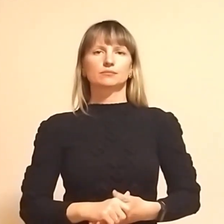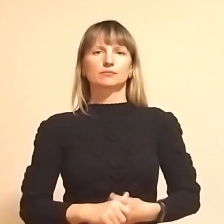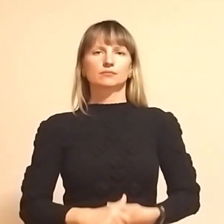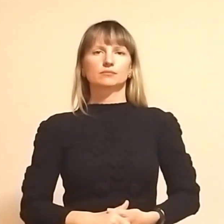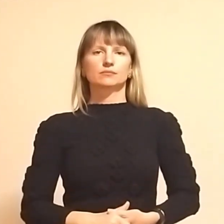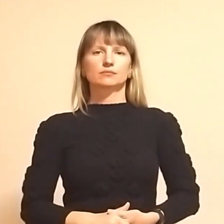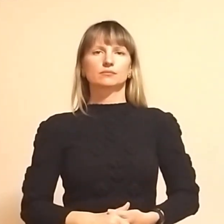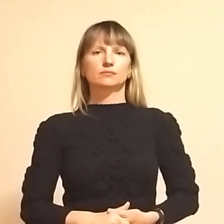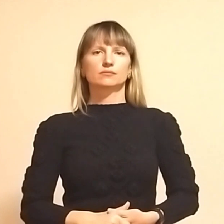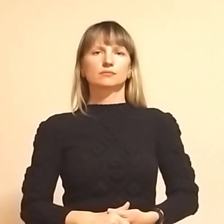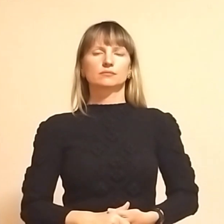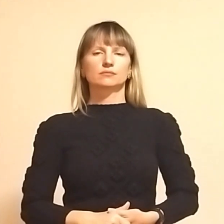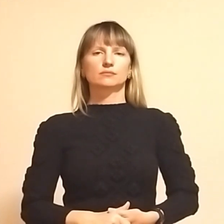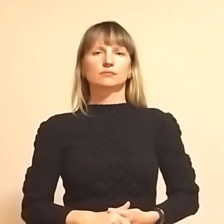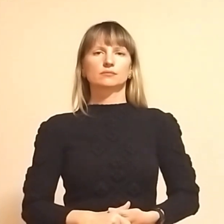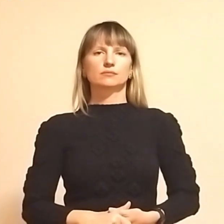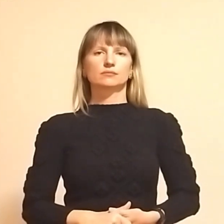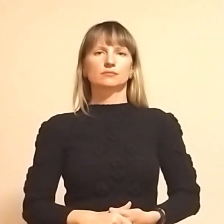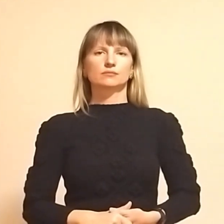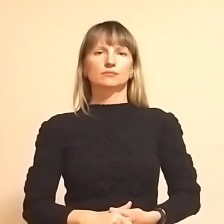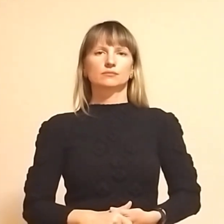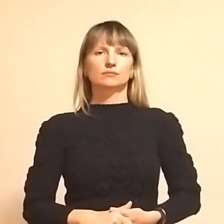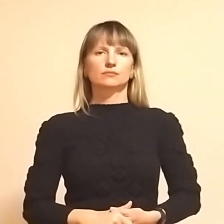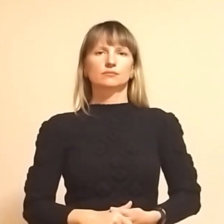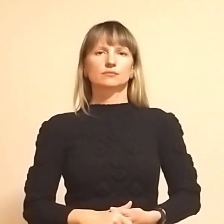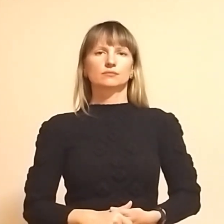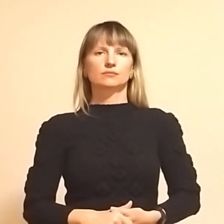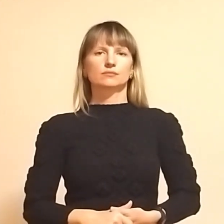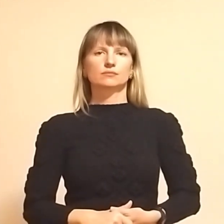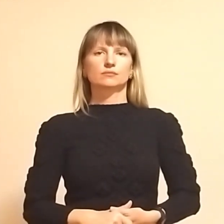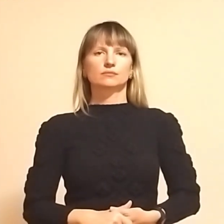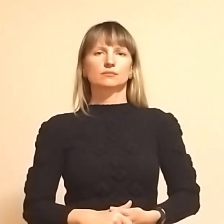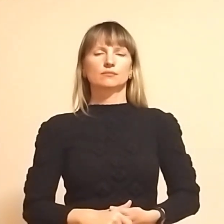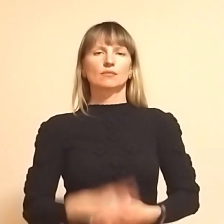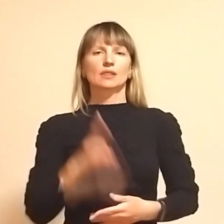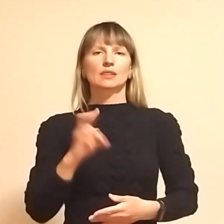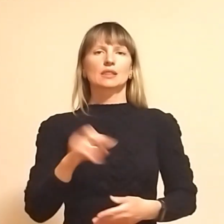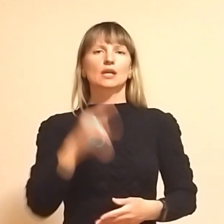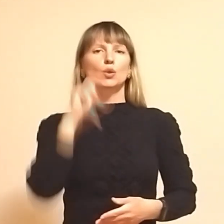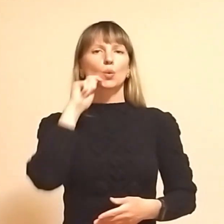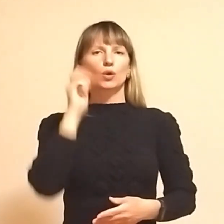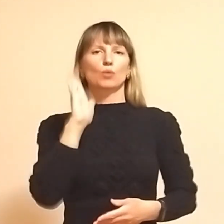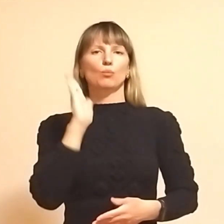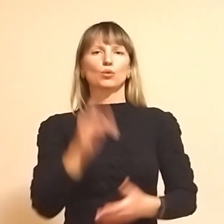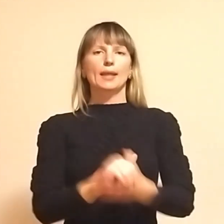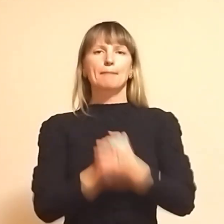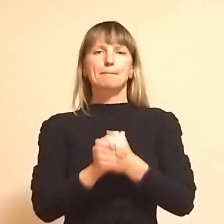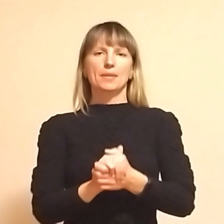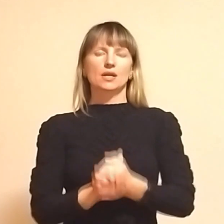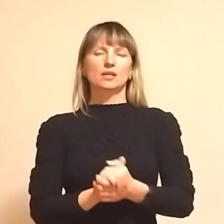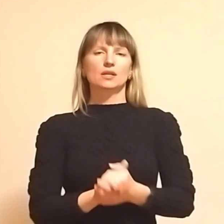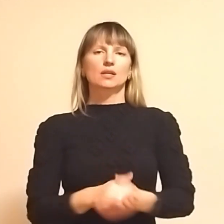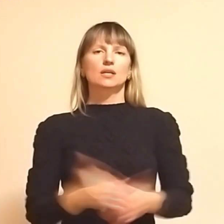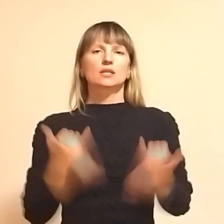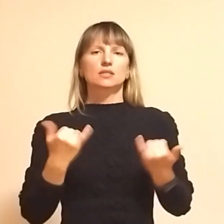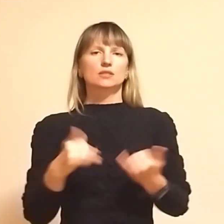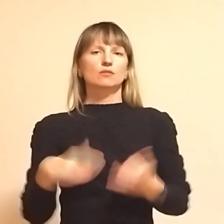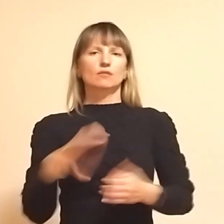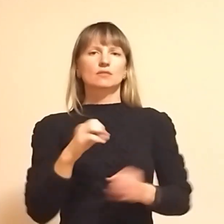зуреми, над Україною були ми. Сьогодні всі зібралися такою дружною сім